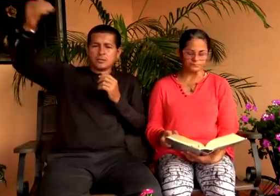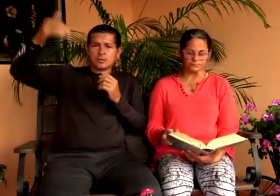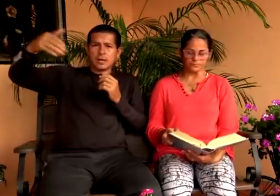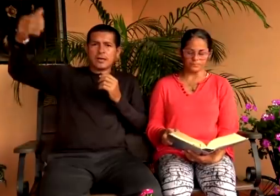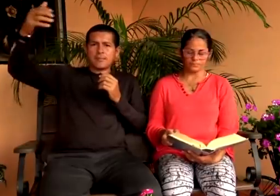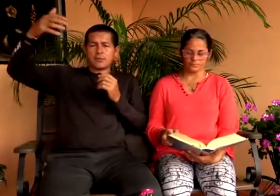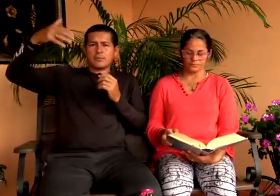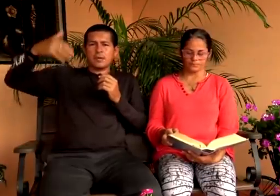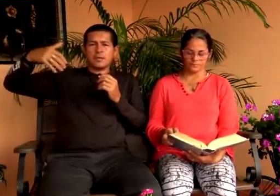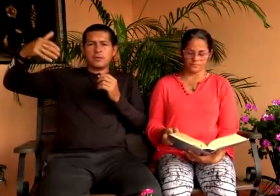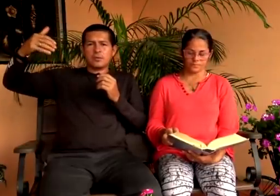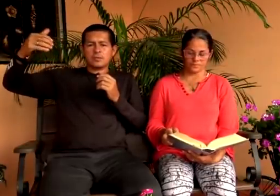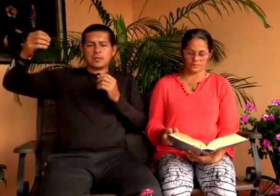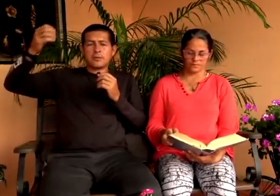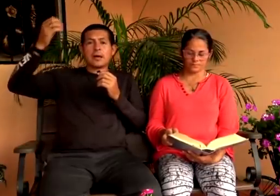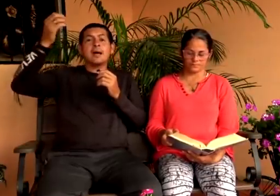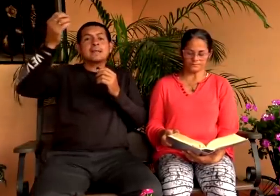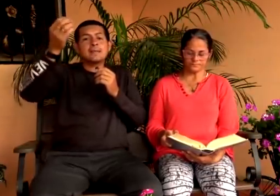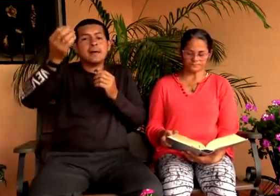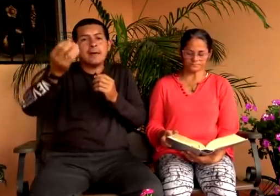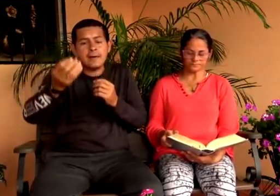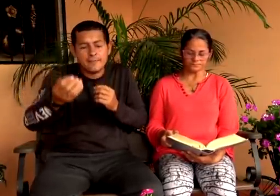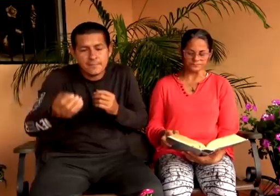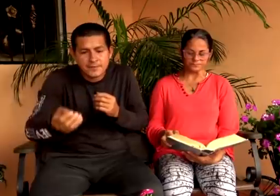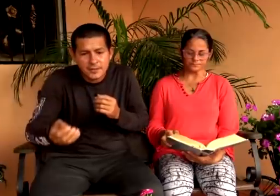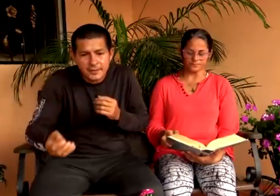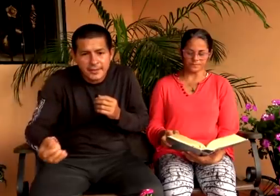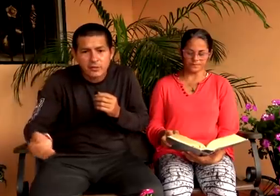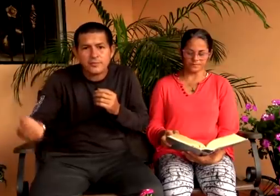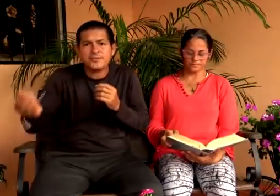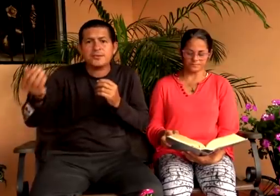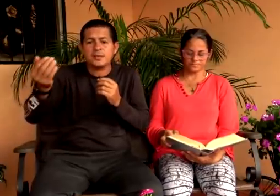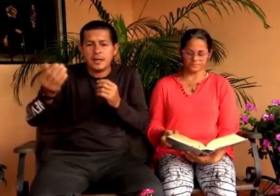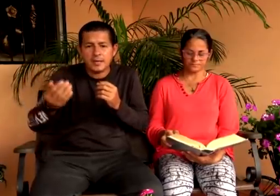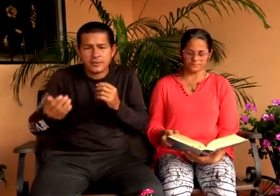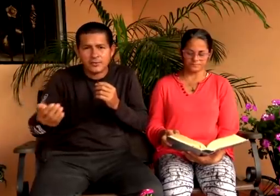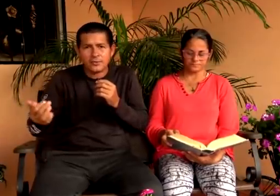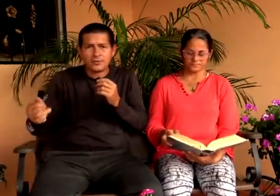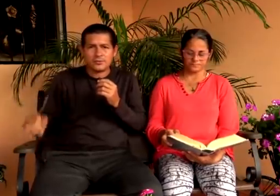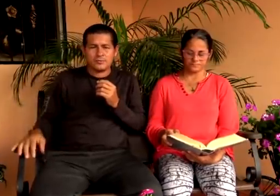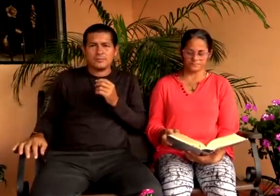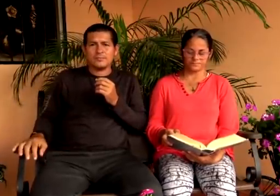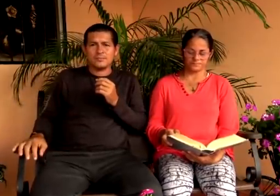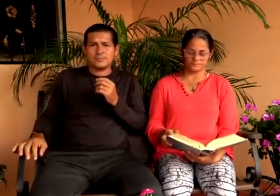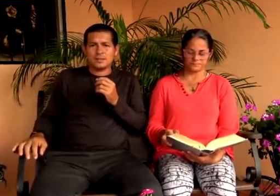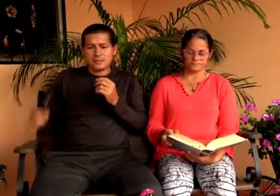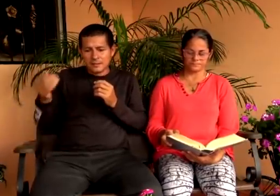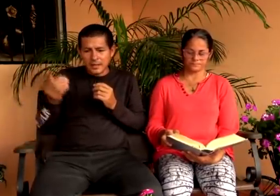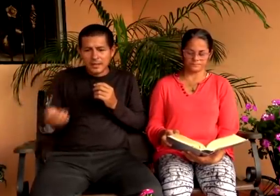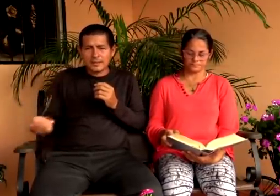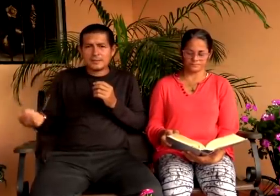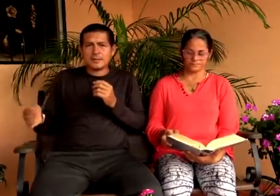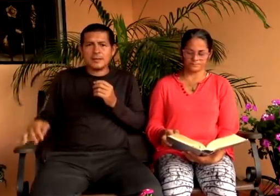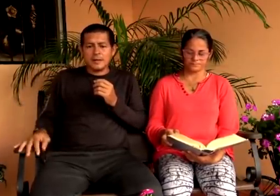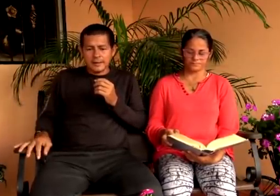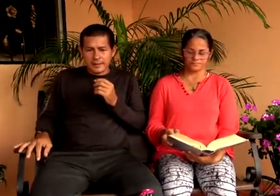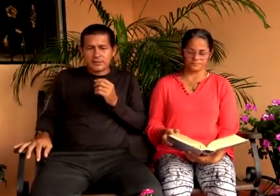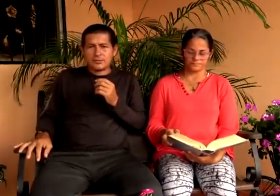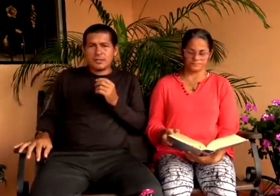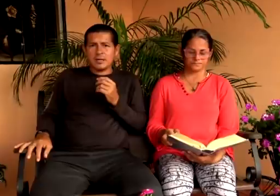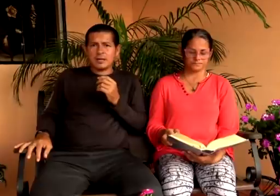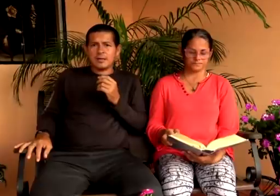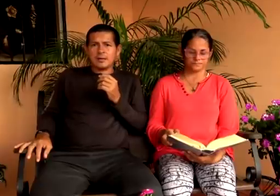les exhortara por medio de nuestra boca déjense reconciliar con dios déjense